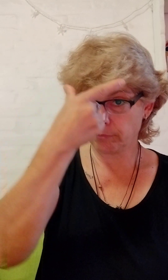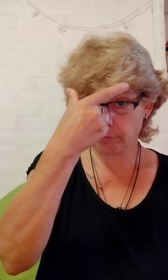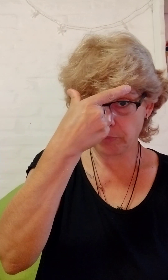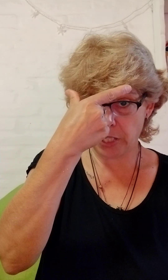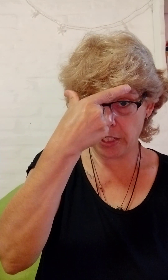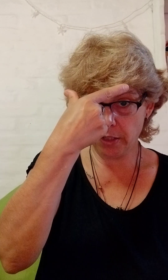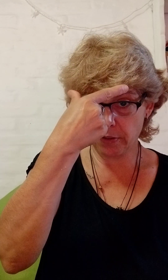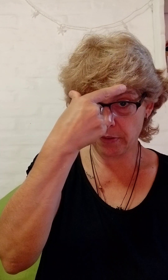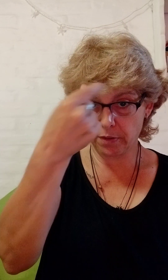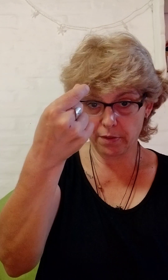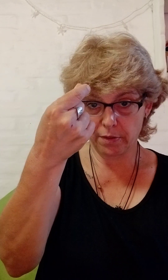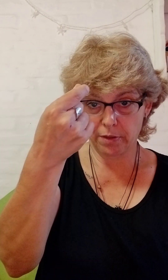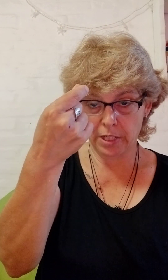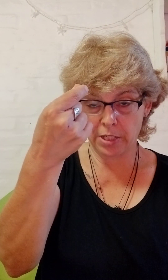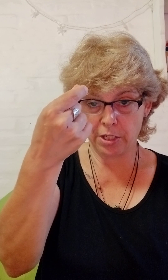Ahí. Así.